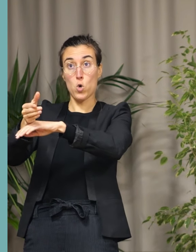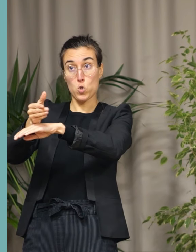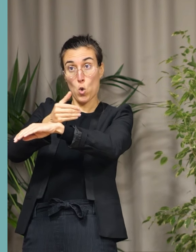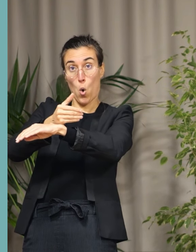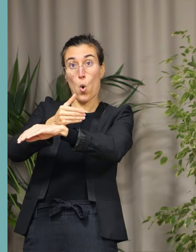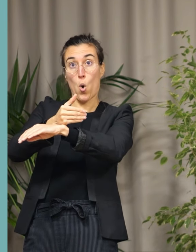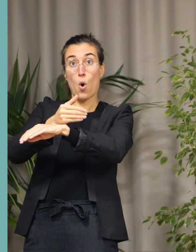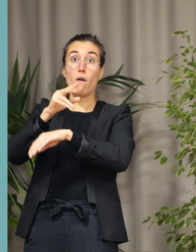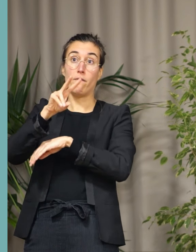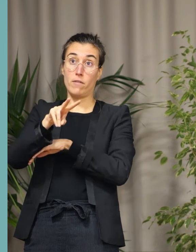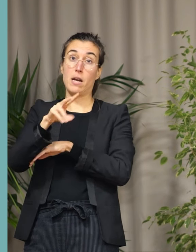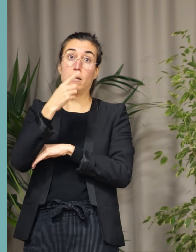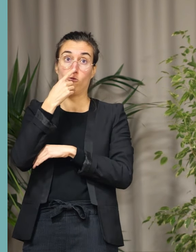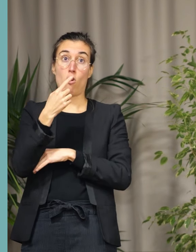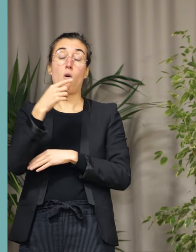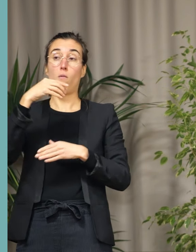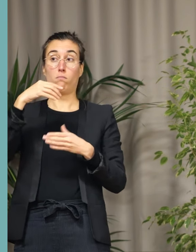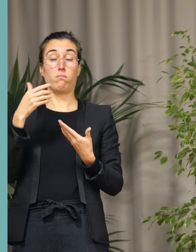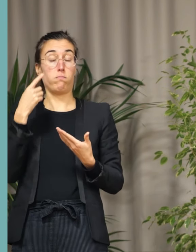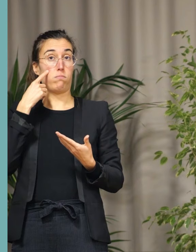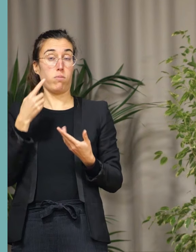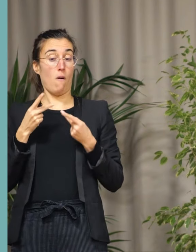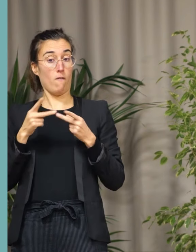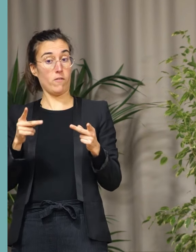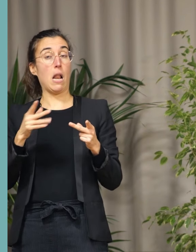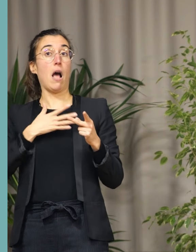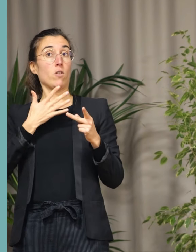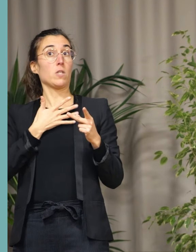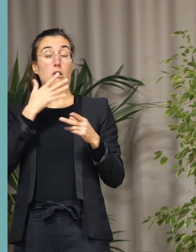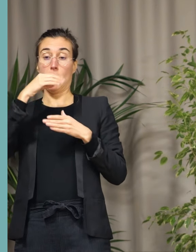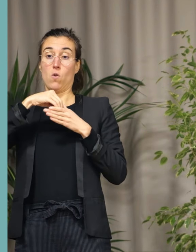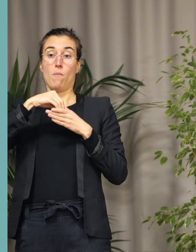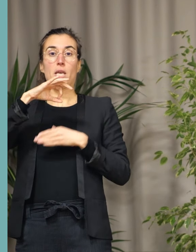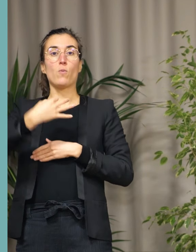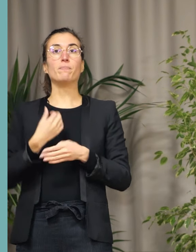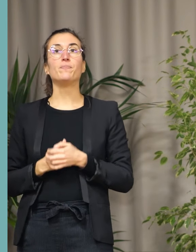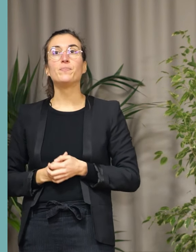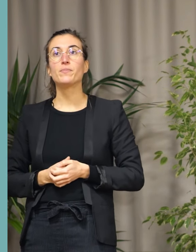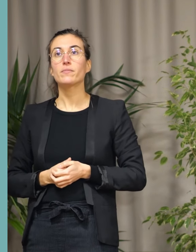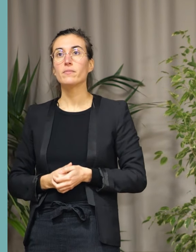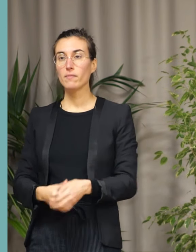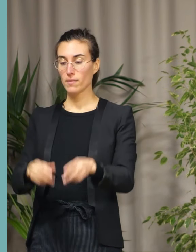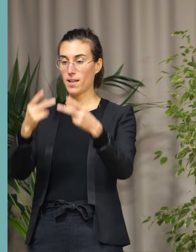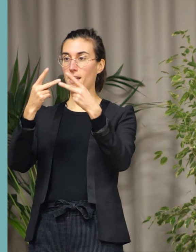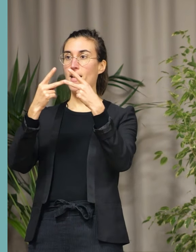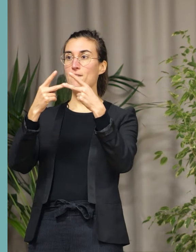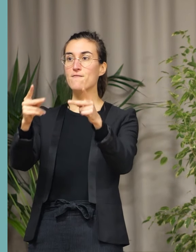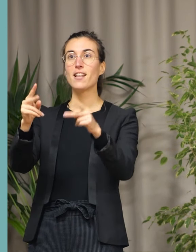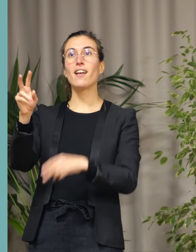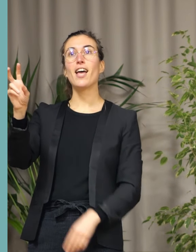vrai plus pour notre commune. La vie est belle quand la ville est écologique.